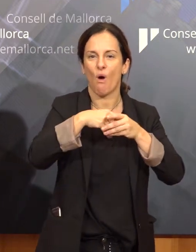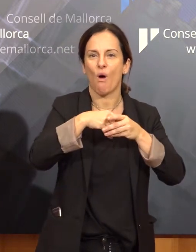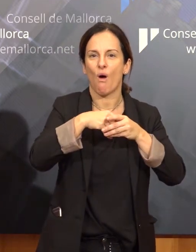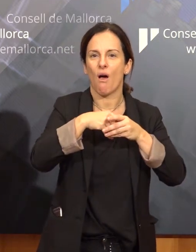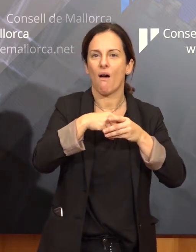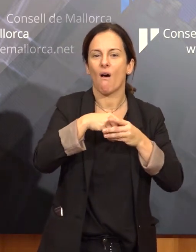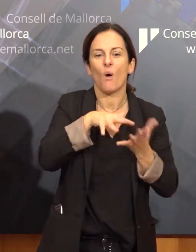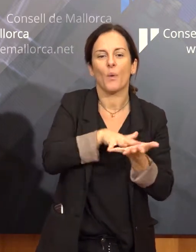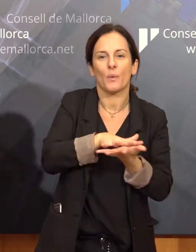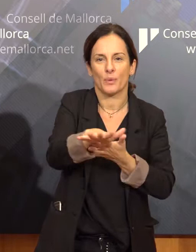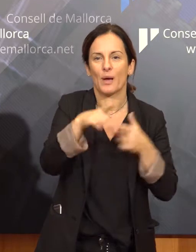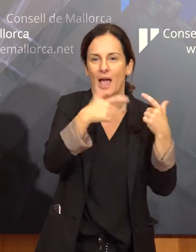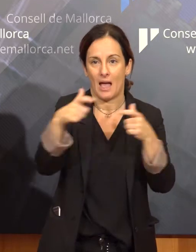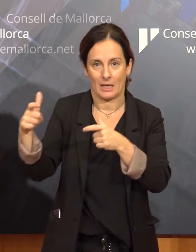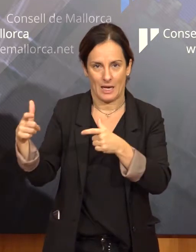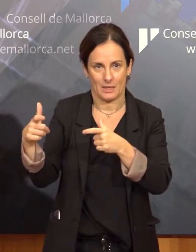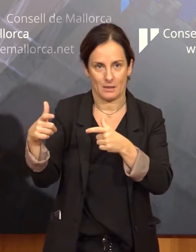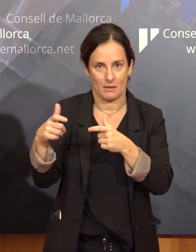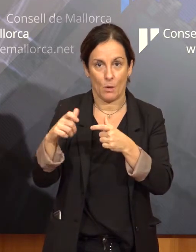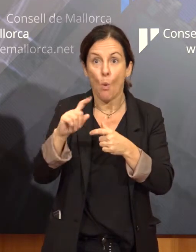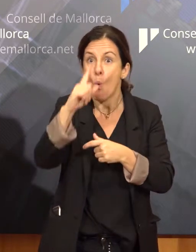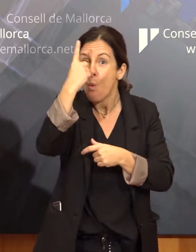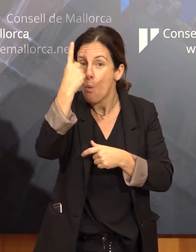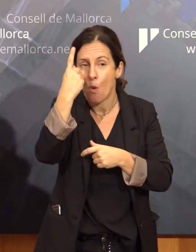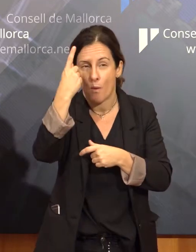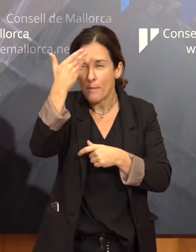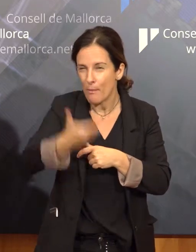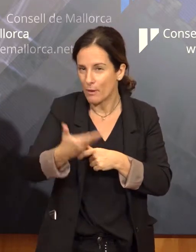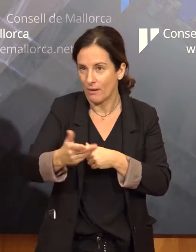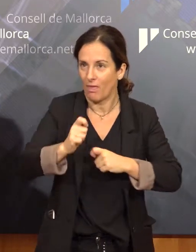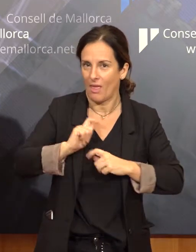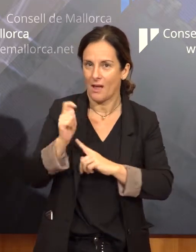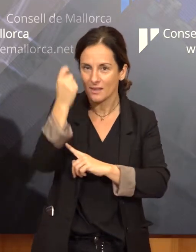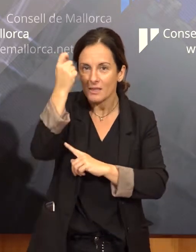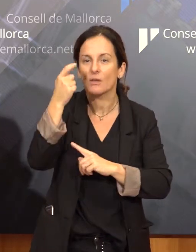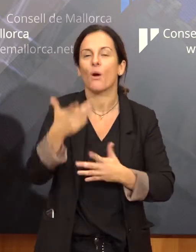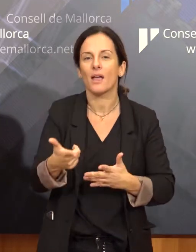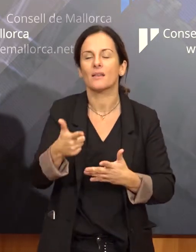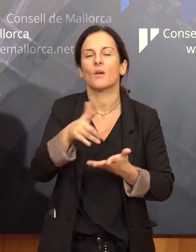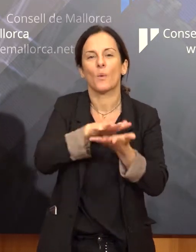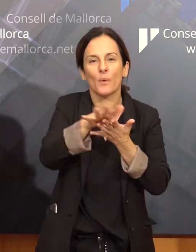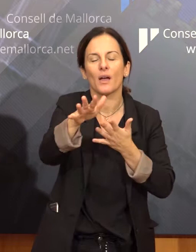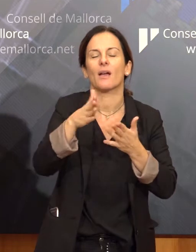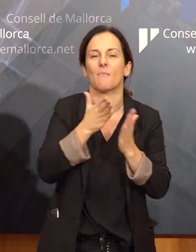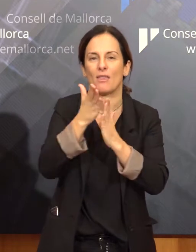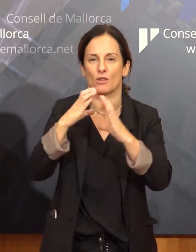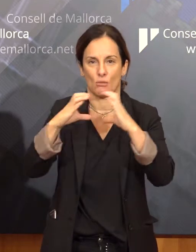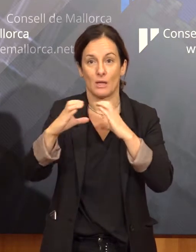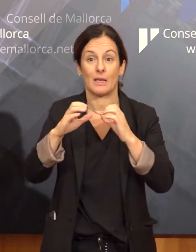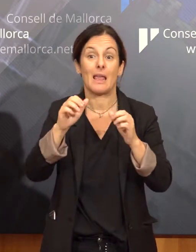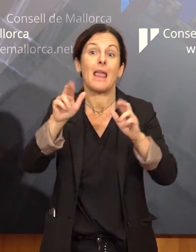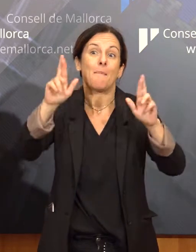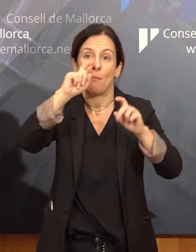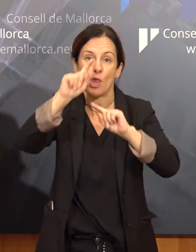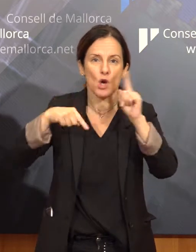és molt important oferir-les al mitjà de comunicació. Esperem que de cara a l'any que ve puguem anar organitzant algun tipus de curs